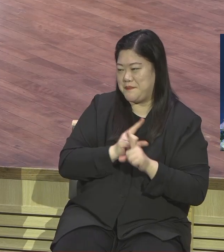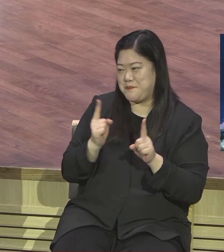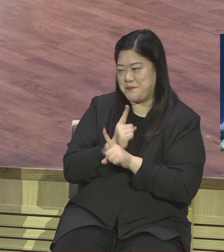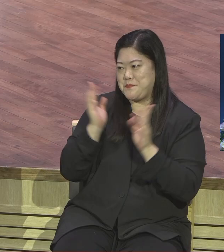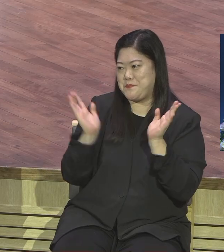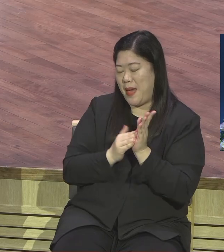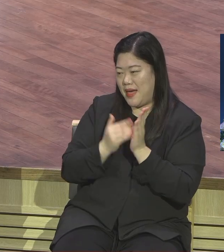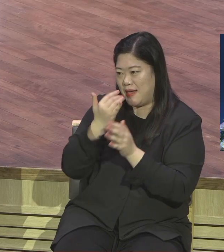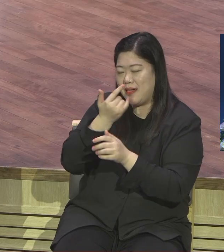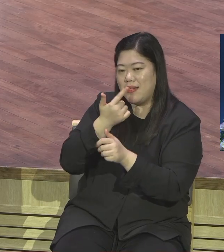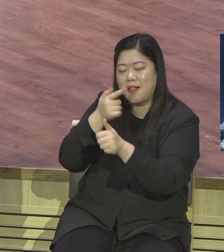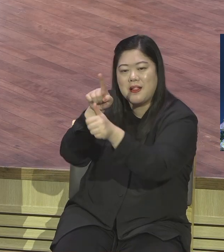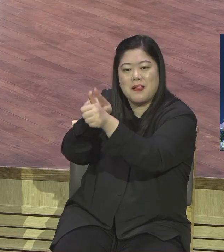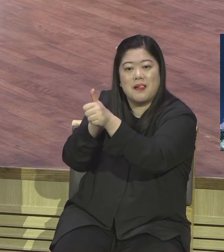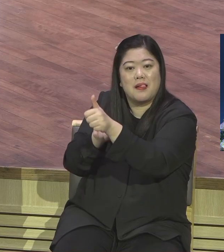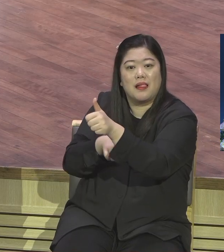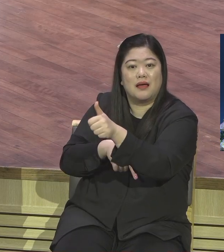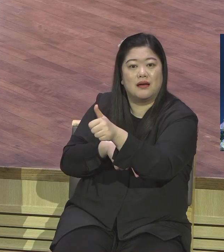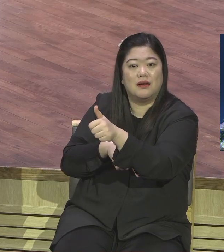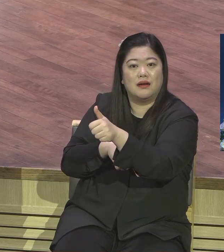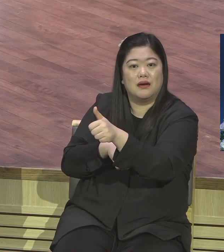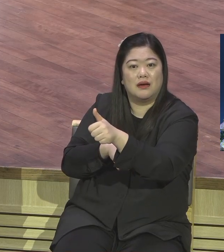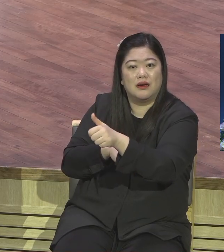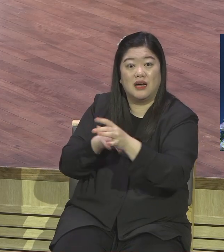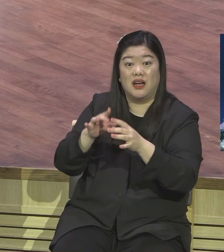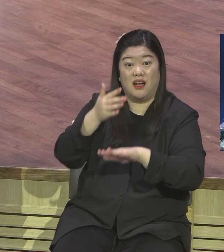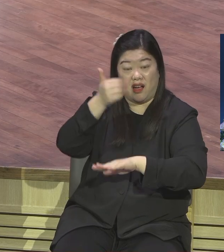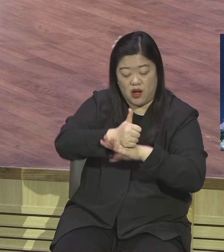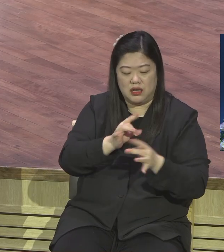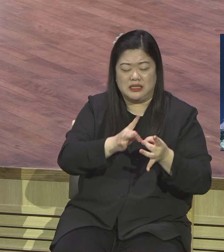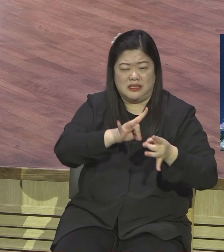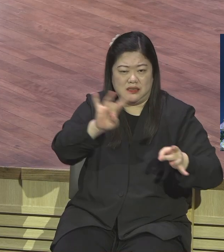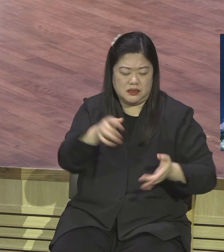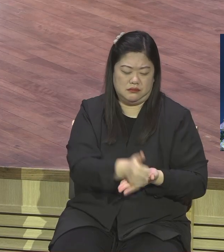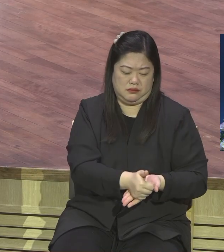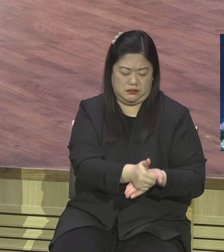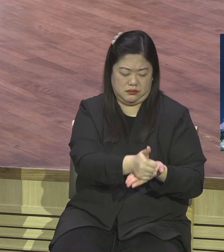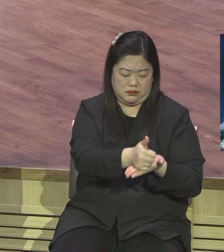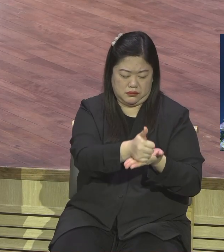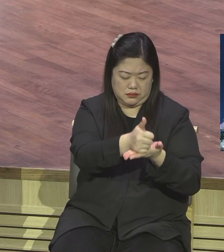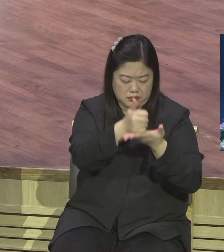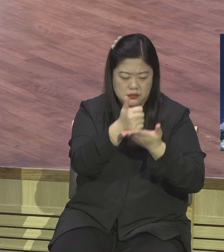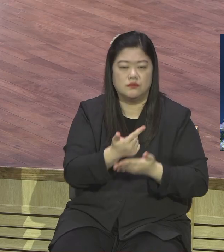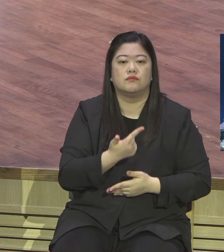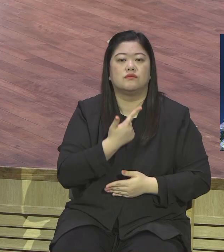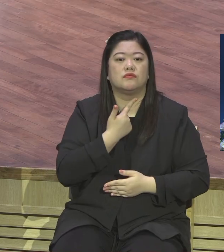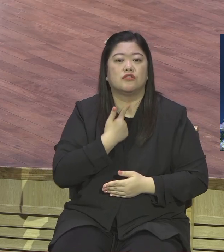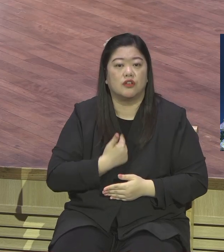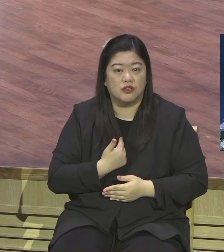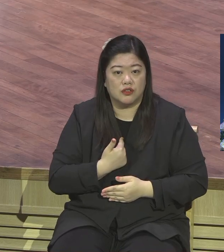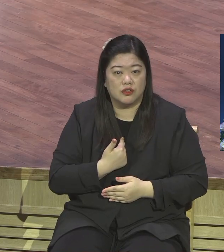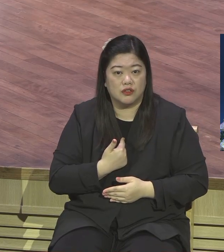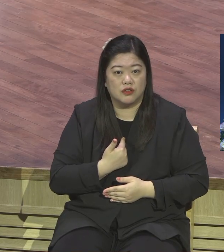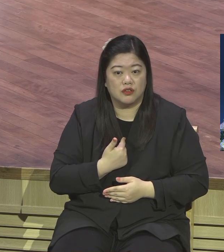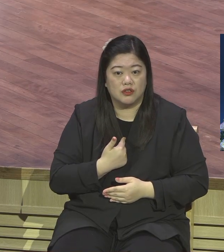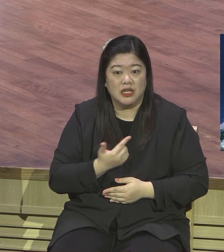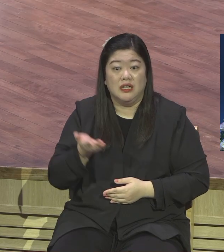이런 허감 문화 가득한 현장에서 예수님을 가르쳐서 살아계신 하나님의 아들이라고